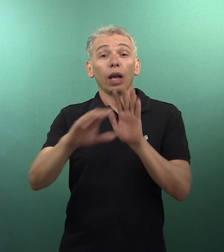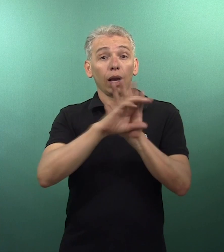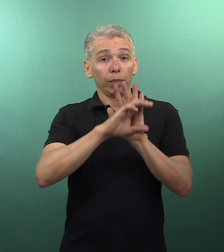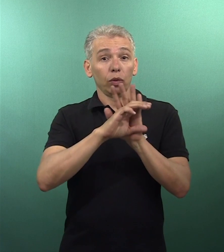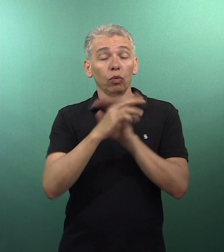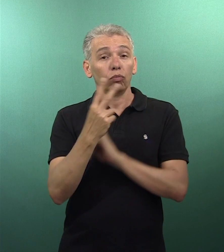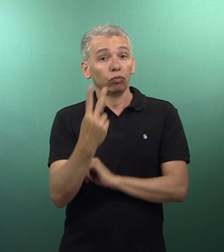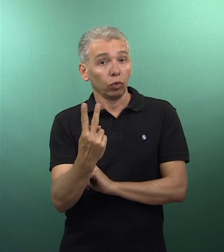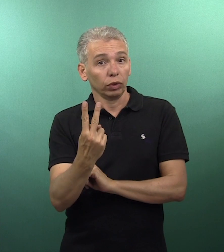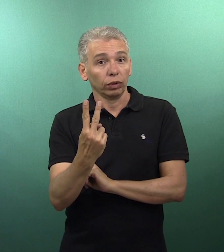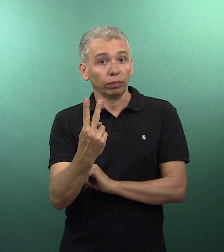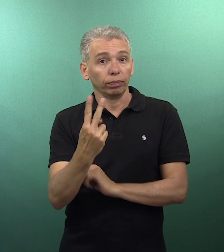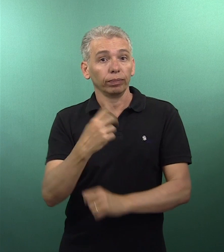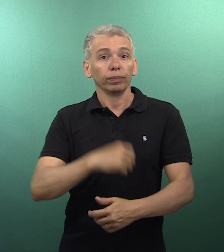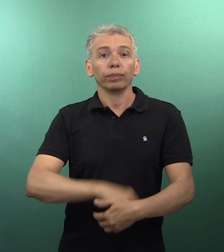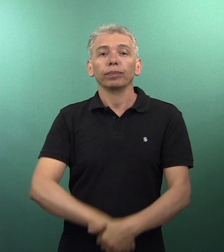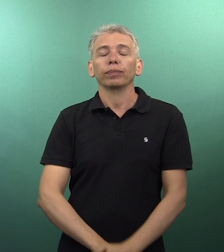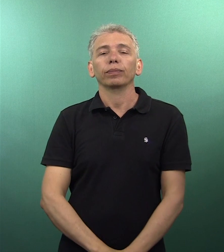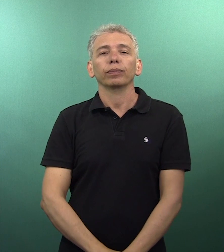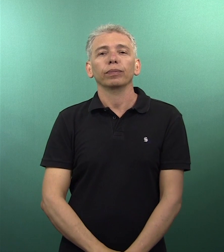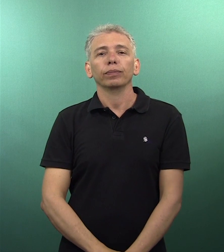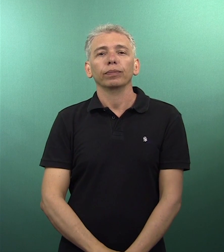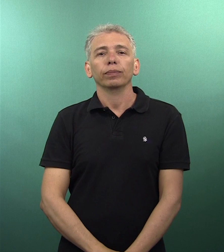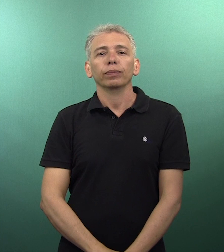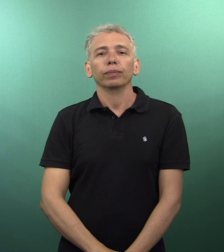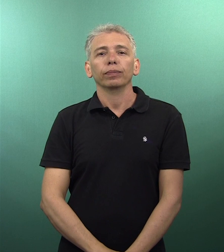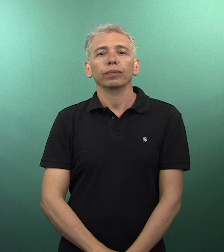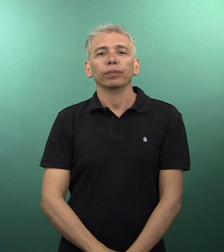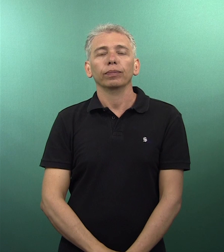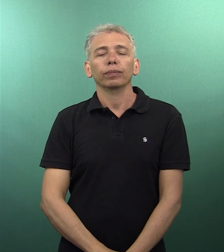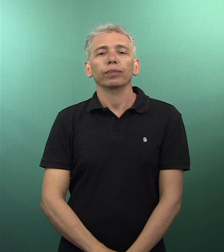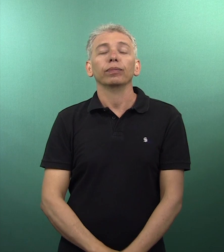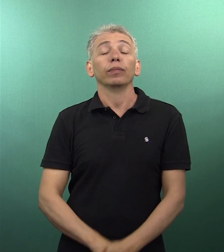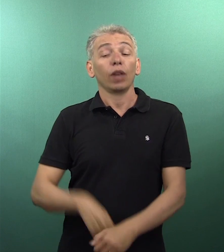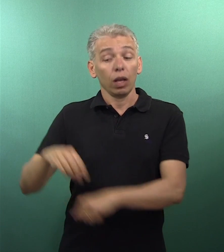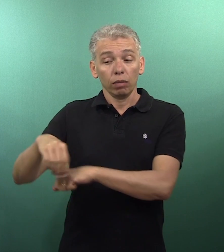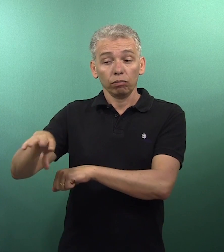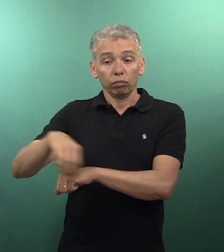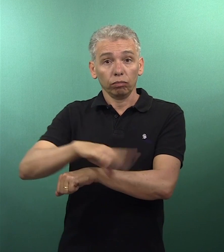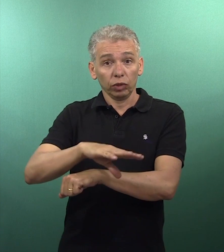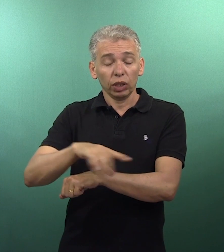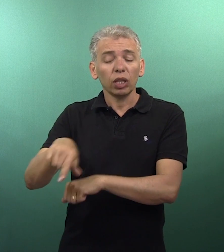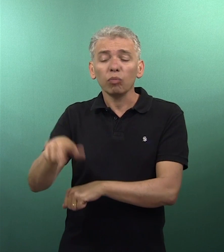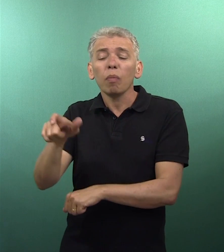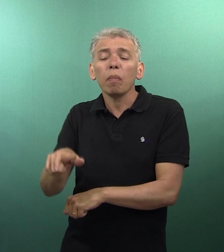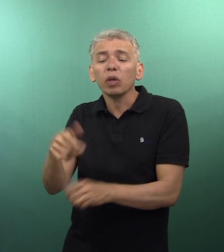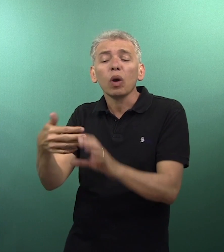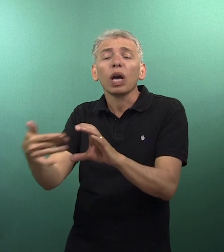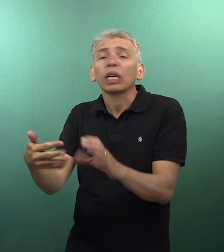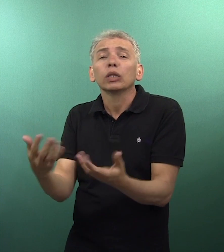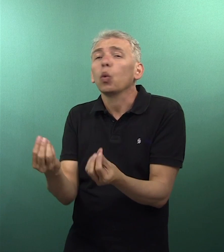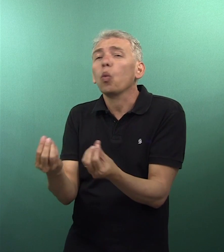Capítulo 2 Das Características dos Atendentes Artigo 18 O atendente deve possuir a